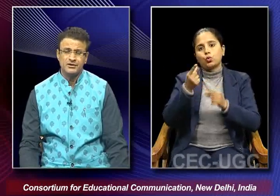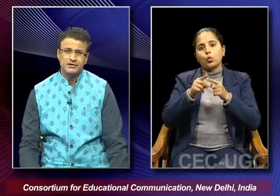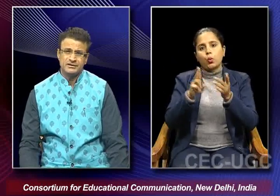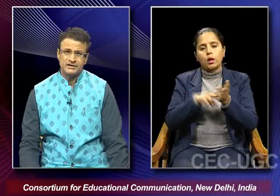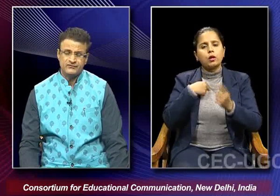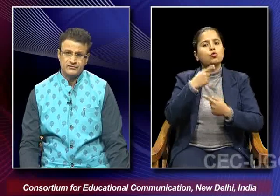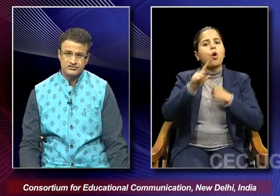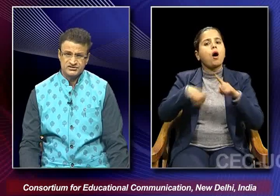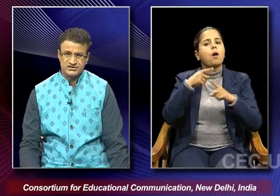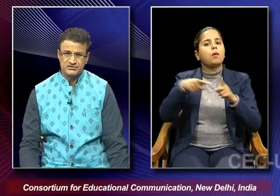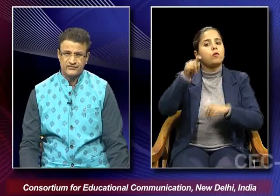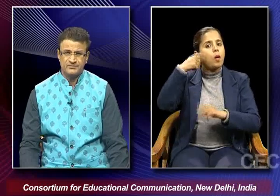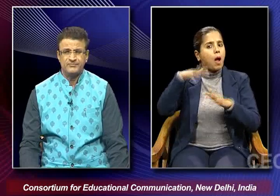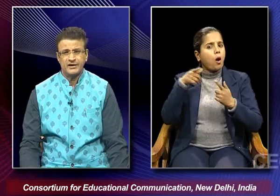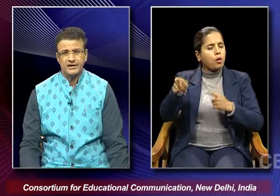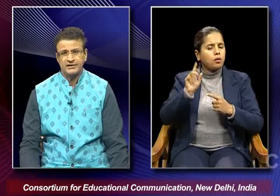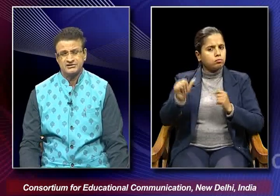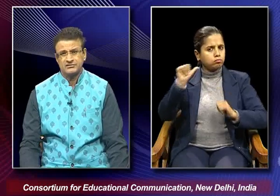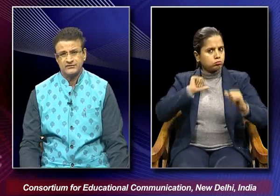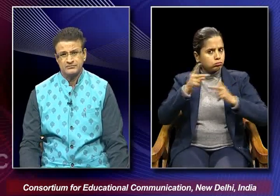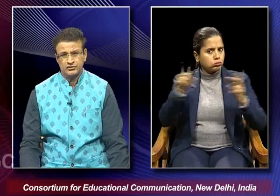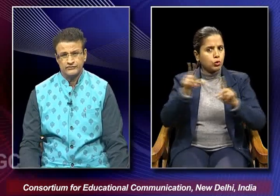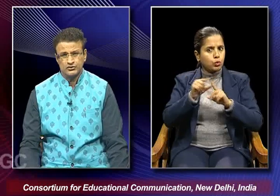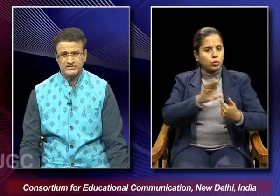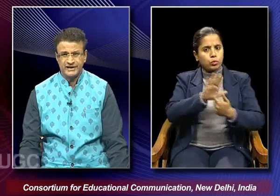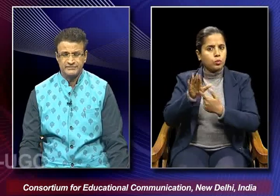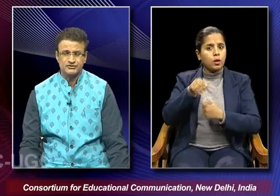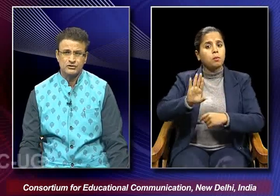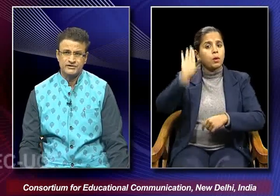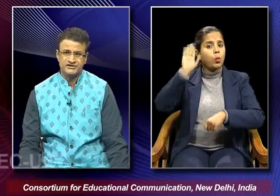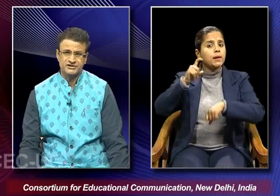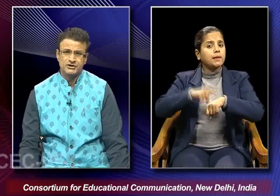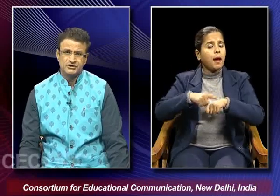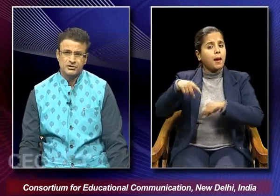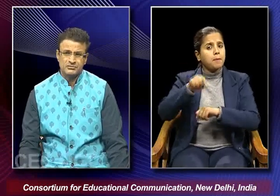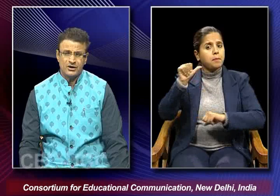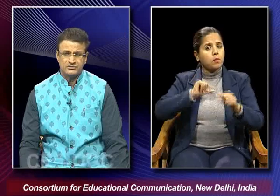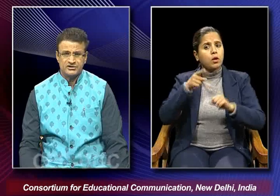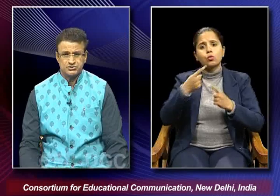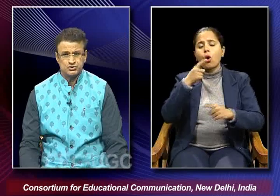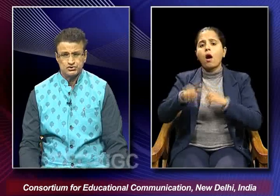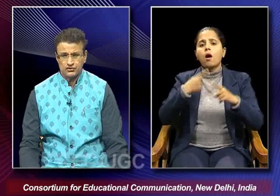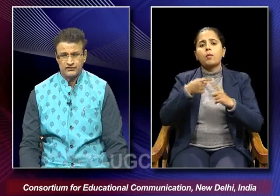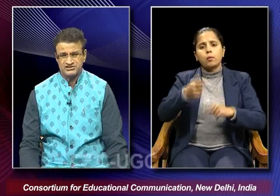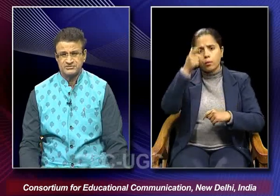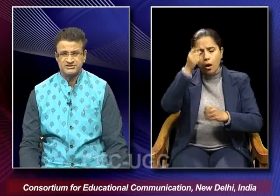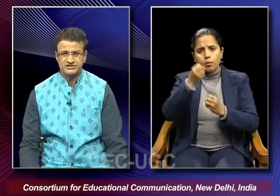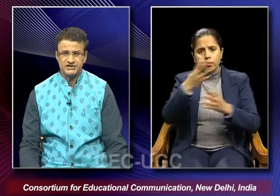talked about that how that film was a stunt film and stunt films of those times always talked about the issues